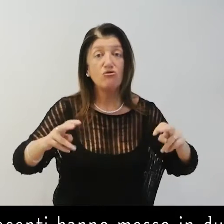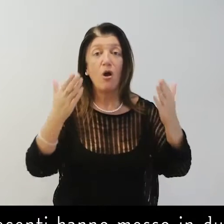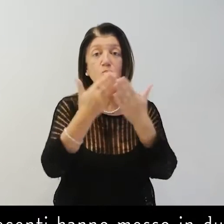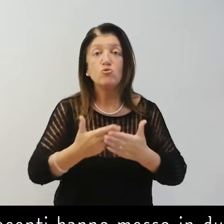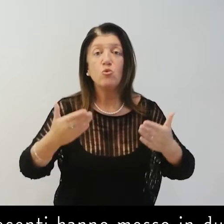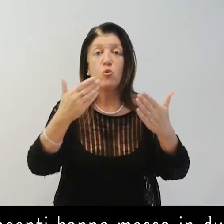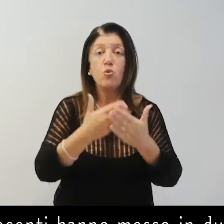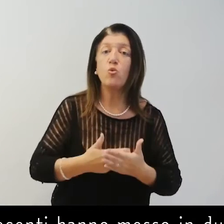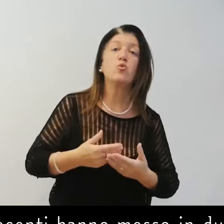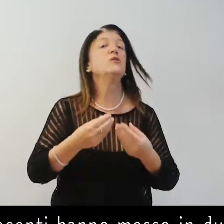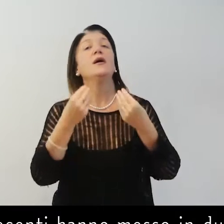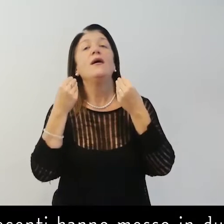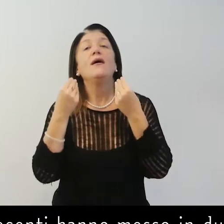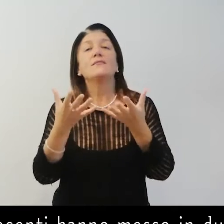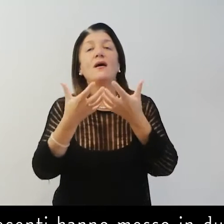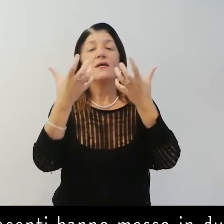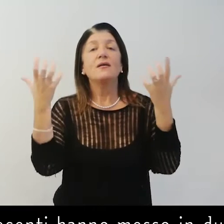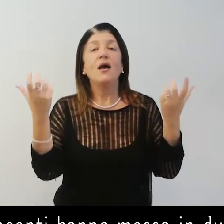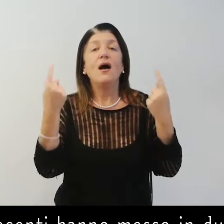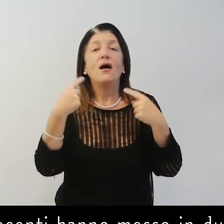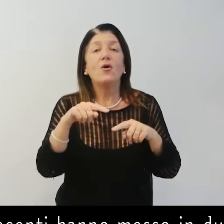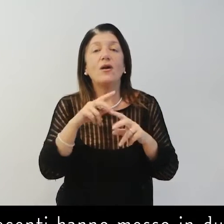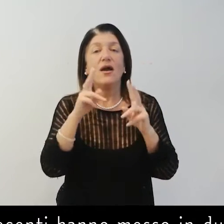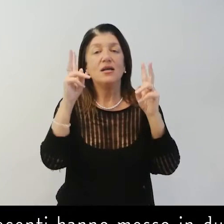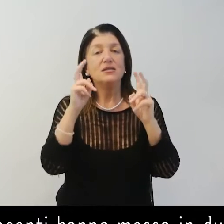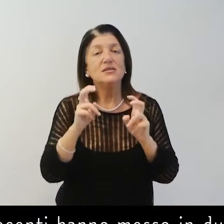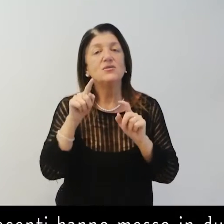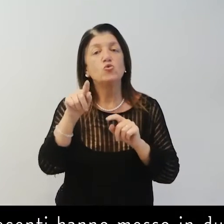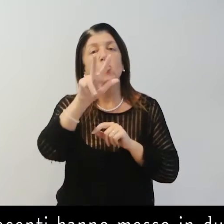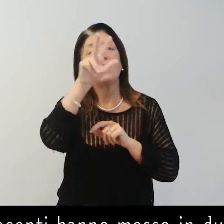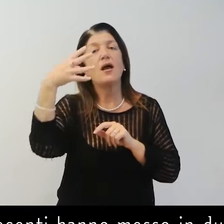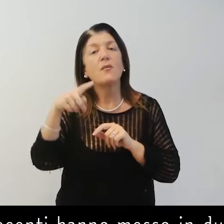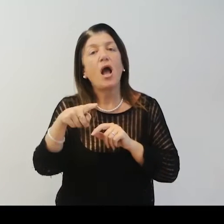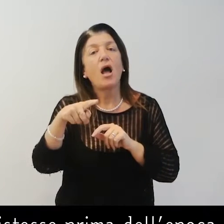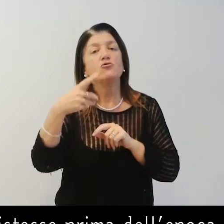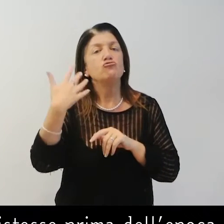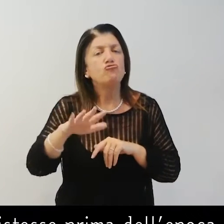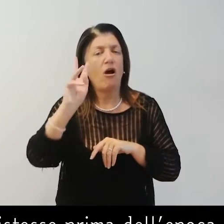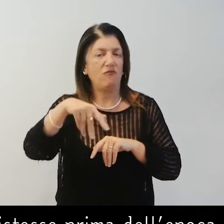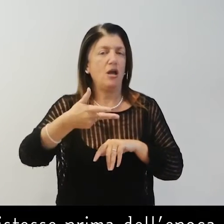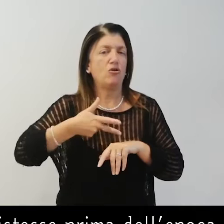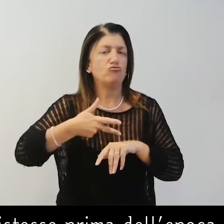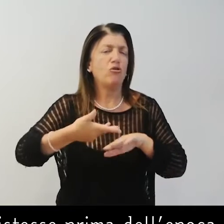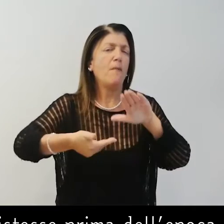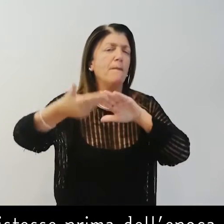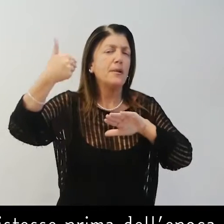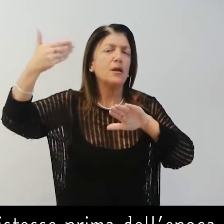Studi recenti hanno messo in dubbio che un culto delle reliquie dei Magi esistesse prima dell'epoca del